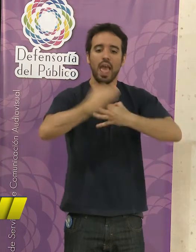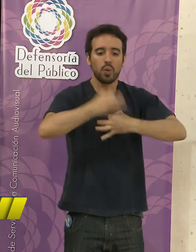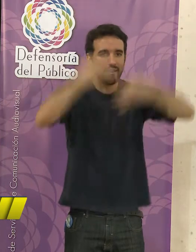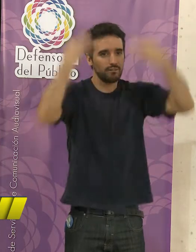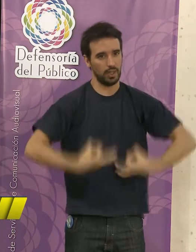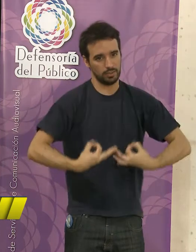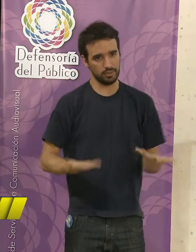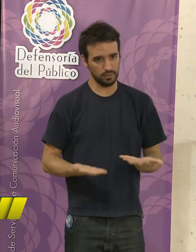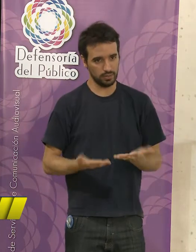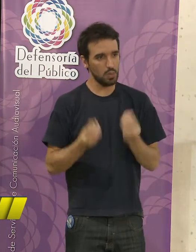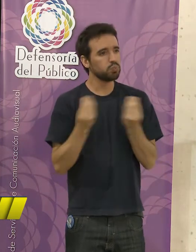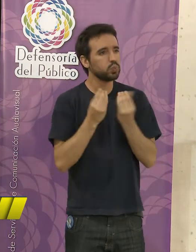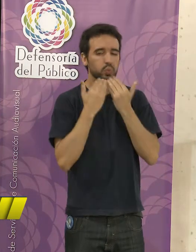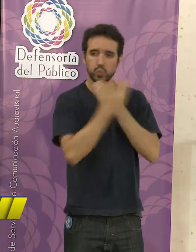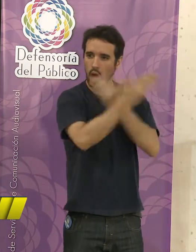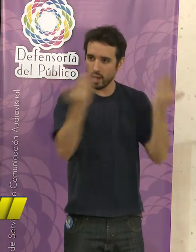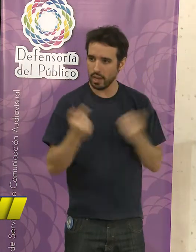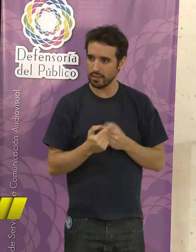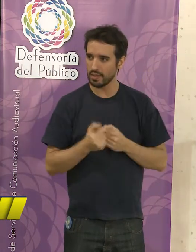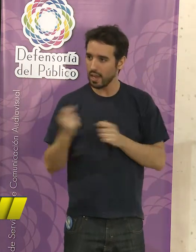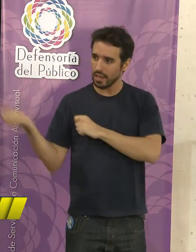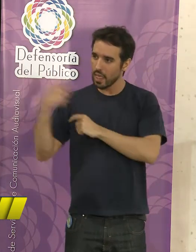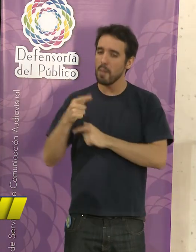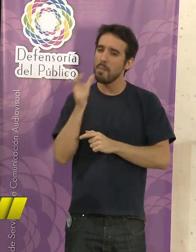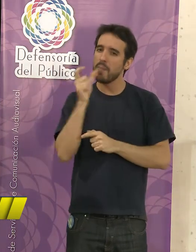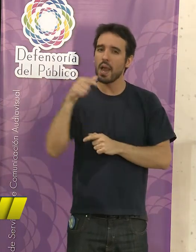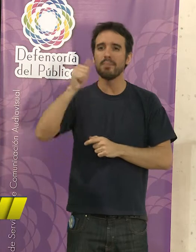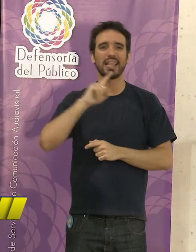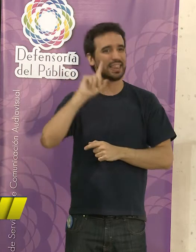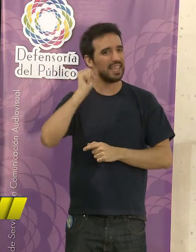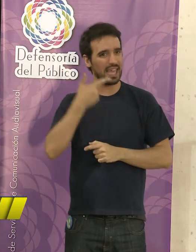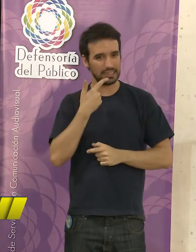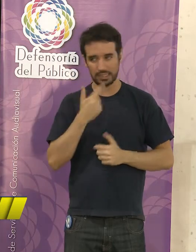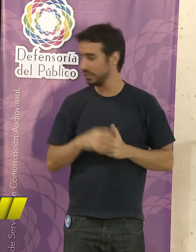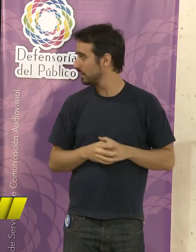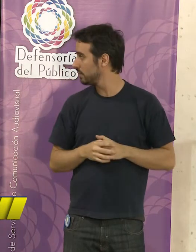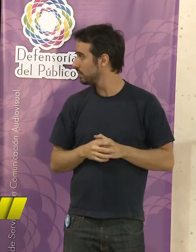corresponde. Muchas gracias y les cedo la palabra a Matías Guimil, compañero.